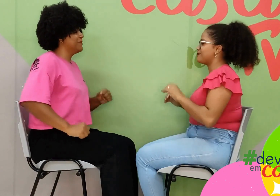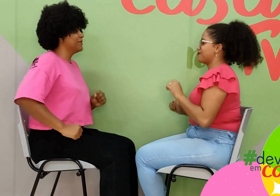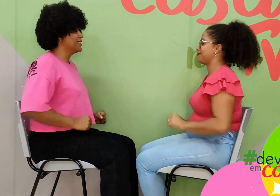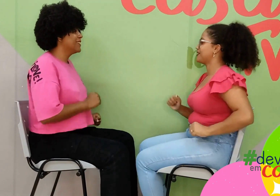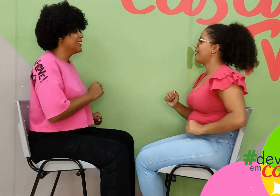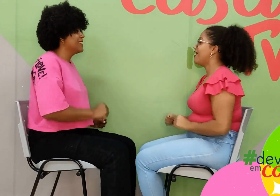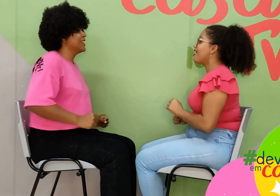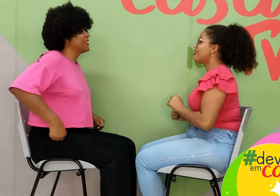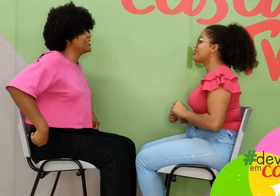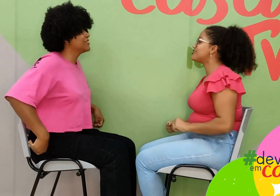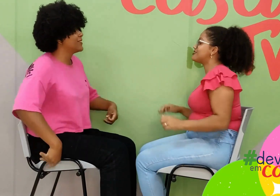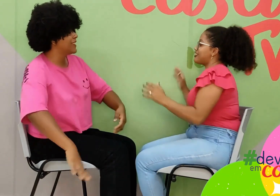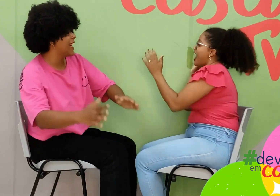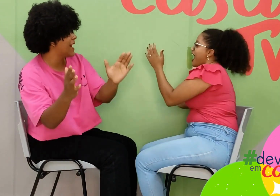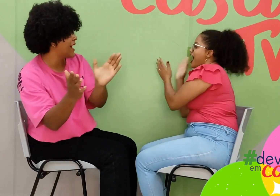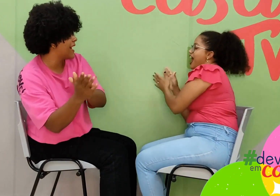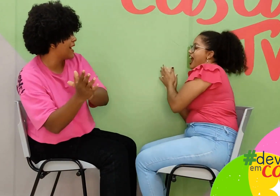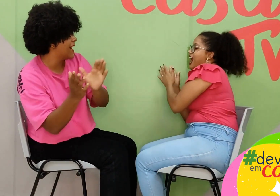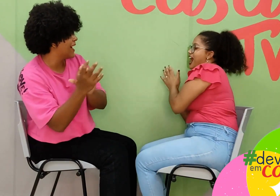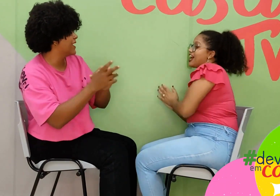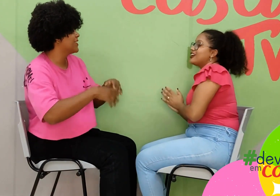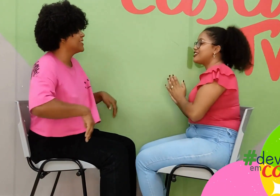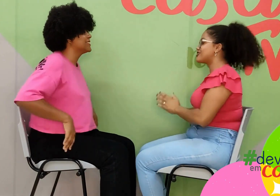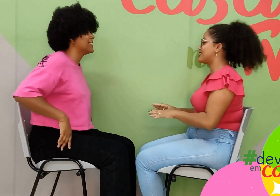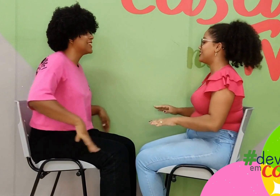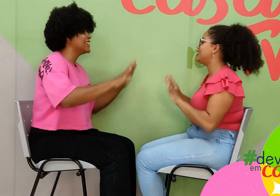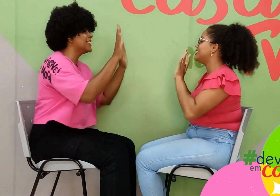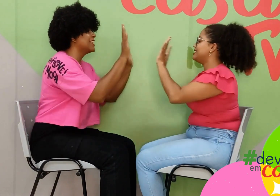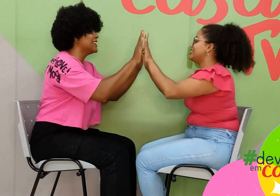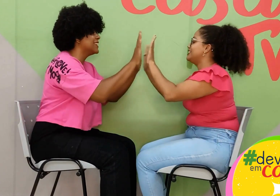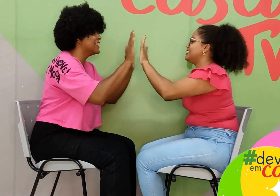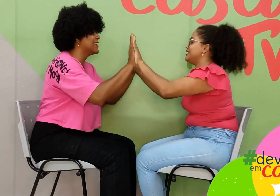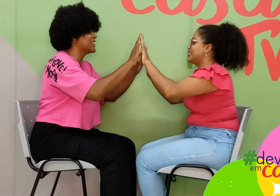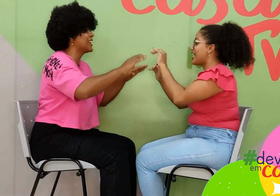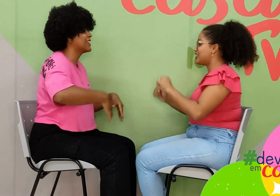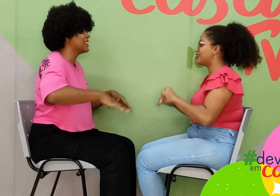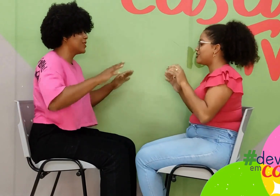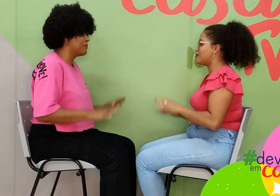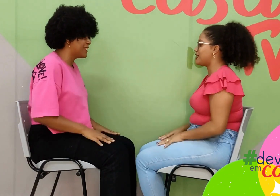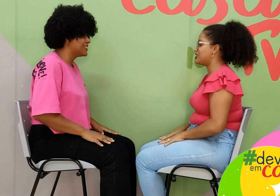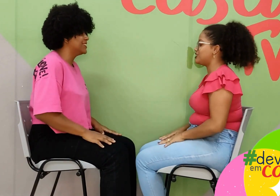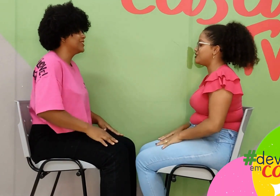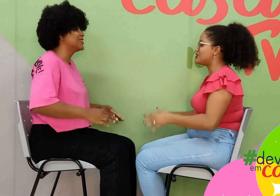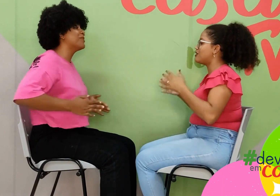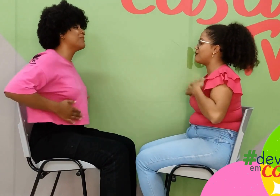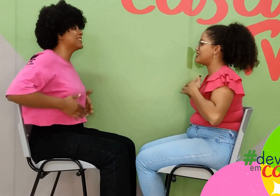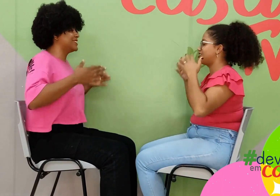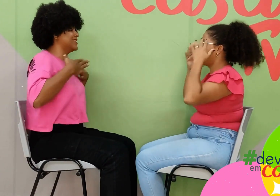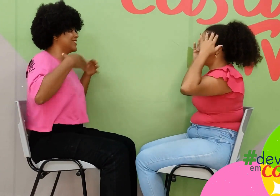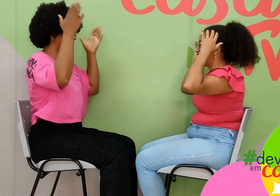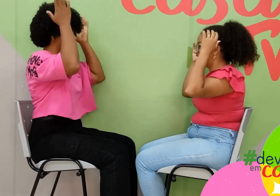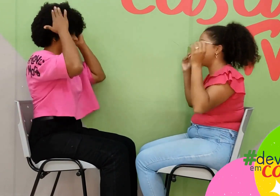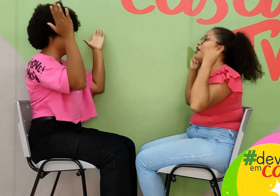Eu danço lá, eu danço aqui Caqui, tomate, o tomate, o caqui